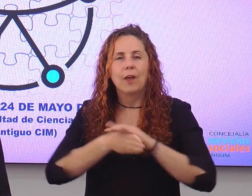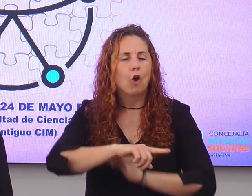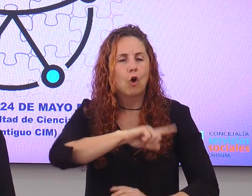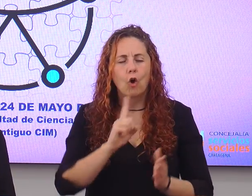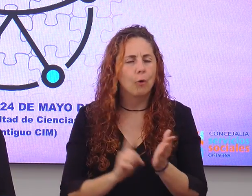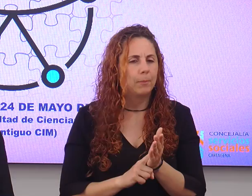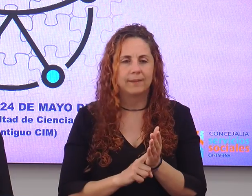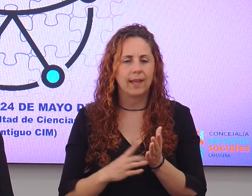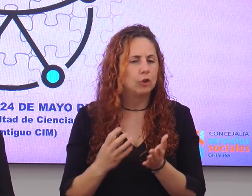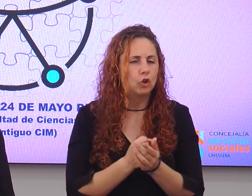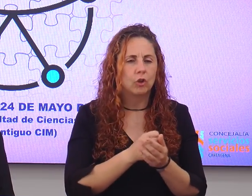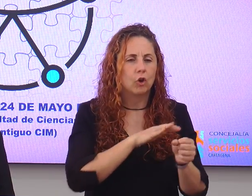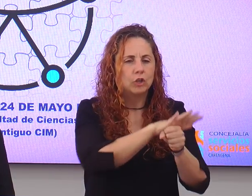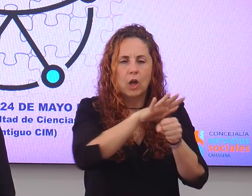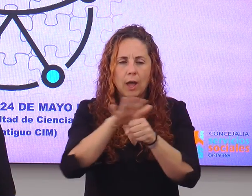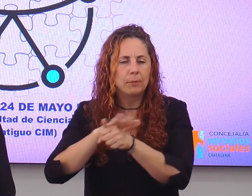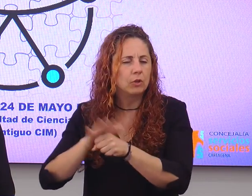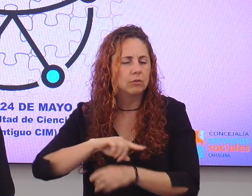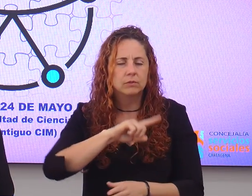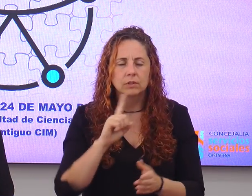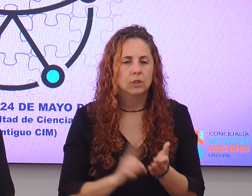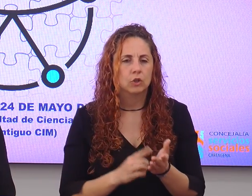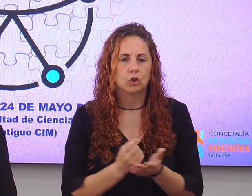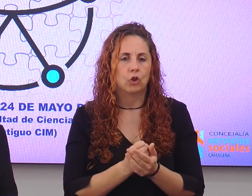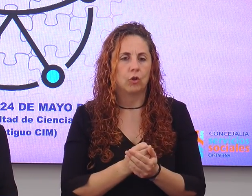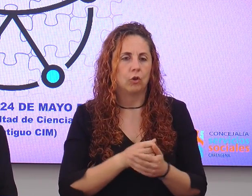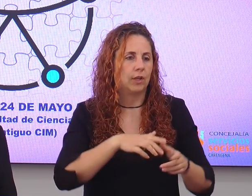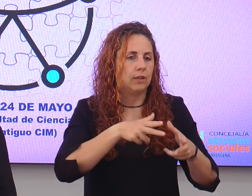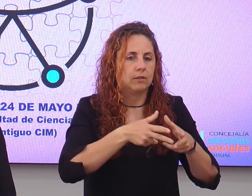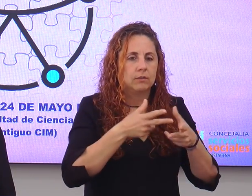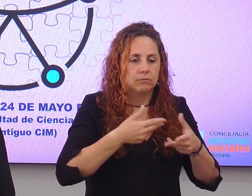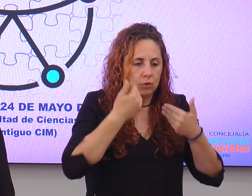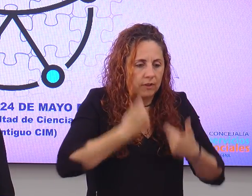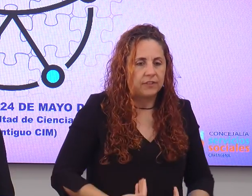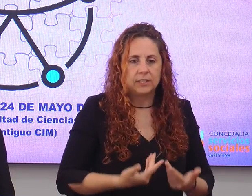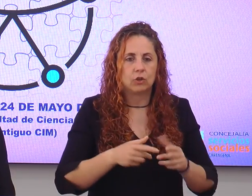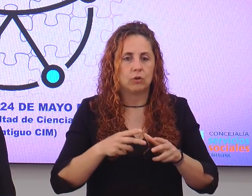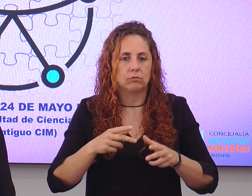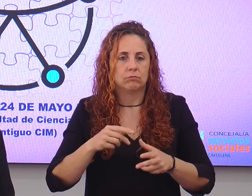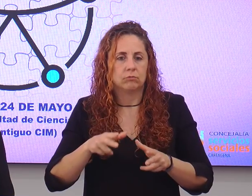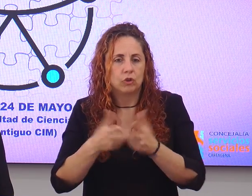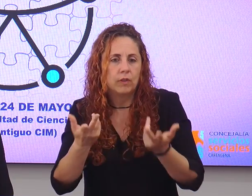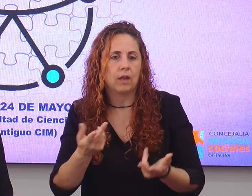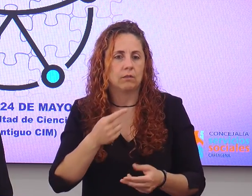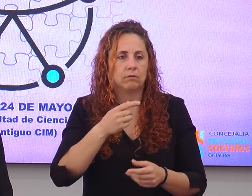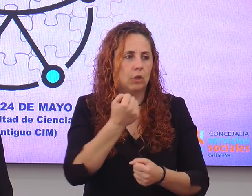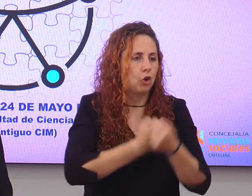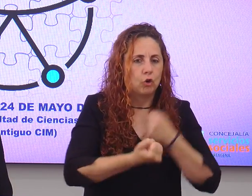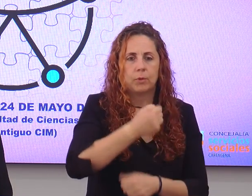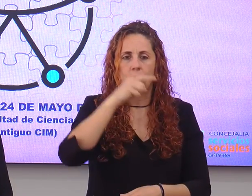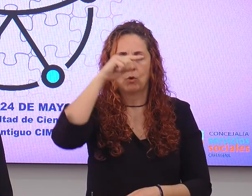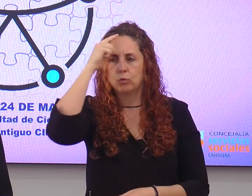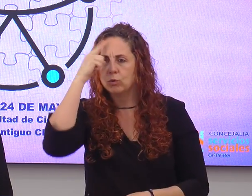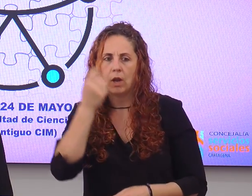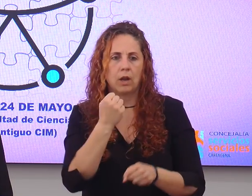en todos los campos de la vida, en el entorno físico, el social, el económico, el cultural, el